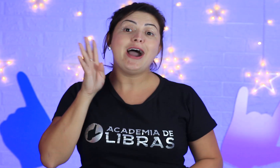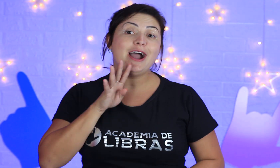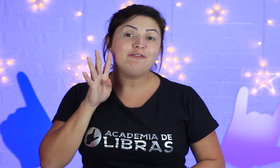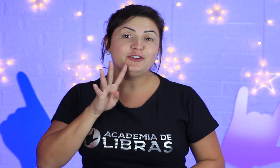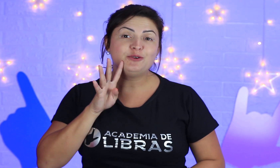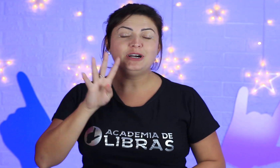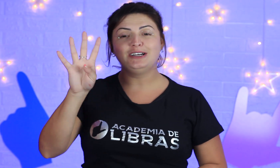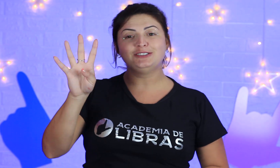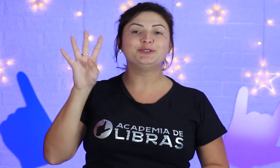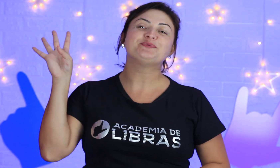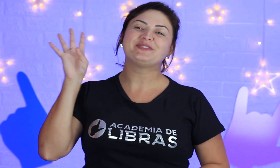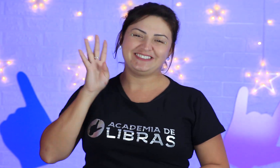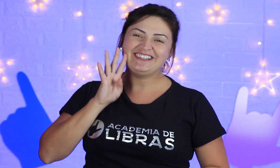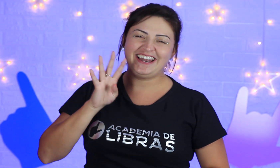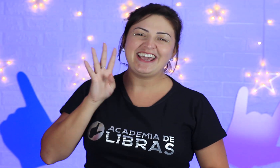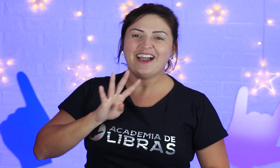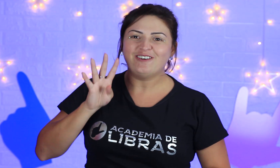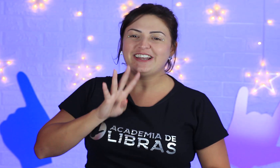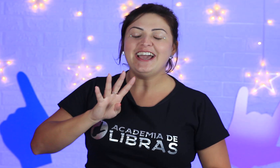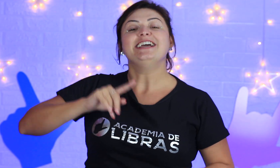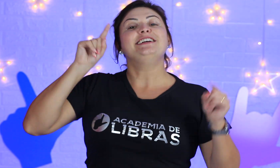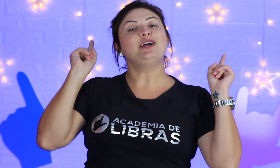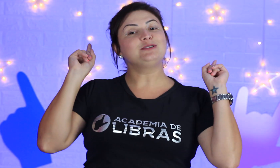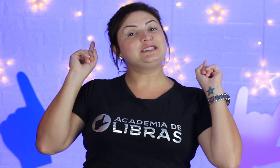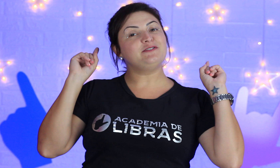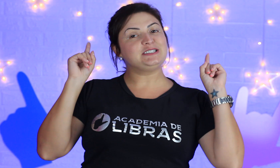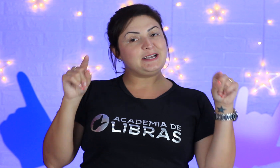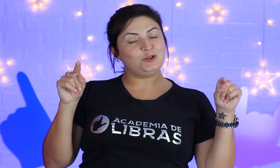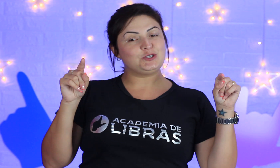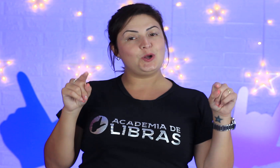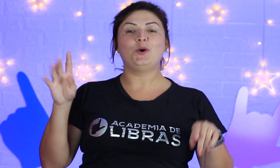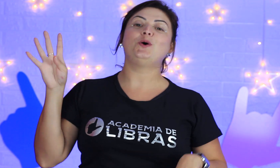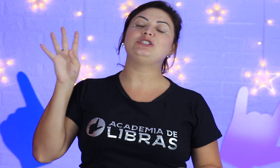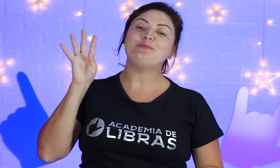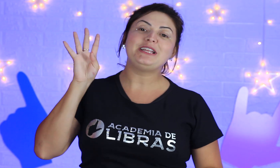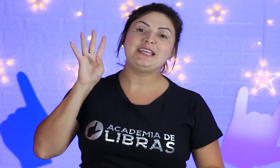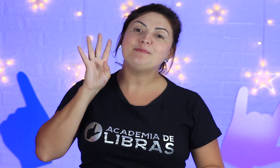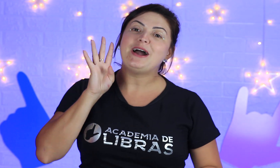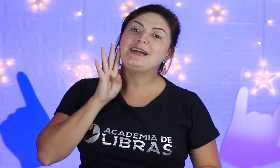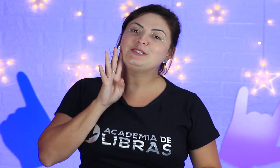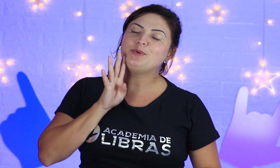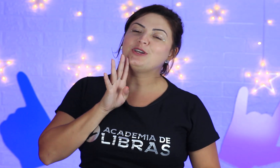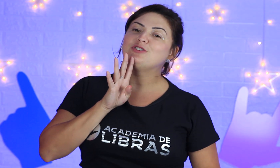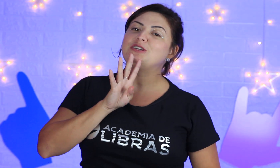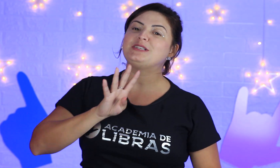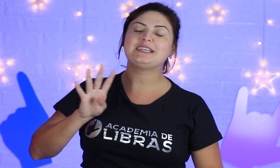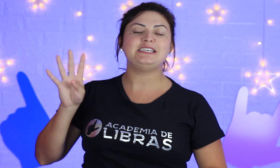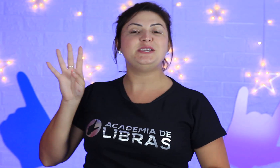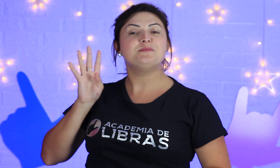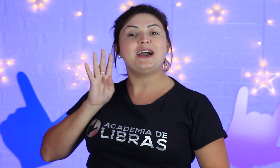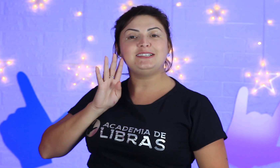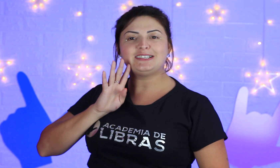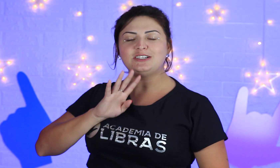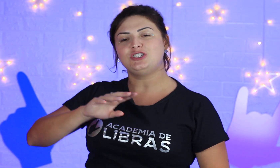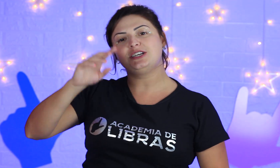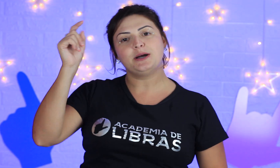afirmando, legal, né? Então, se você gostou de aprender mais um pouquinho de Libras aqui, mais essa dica,